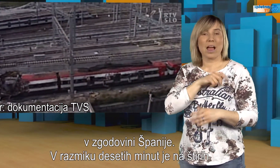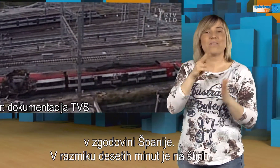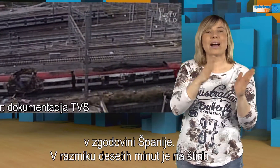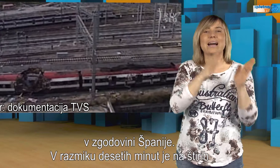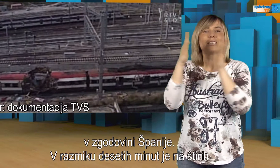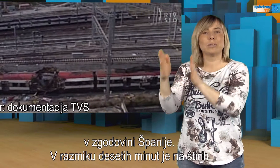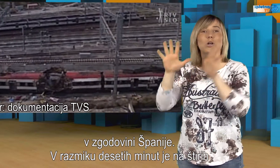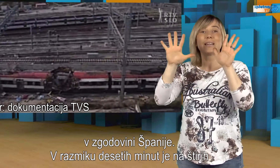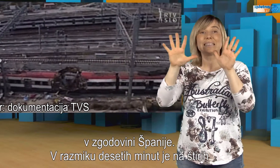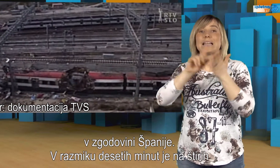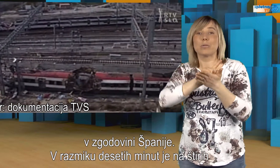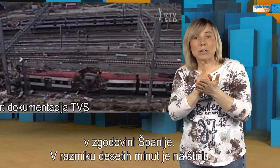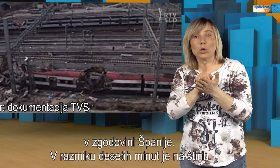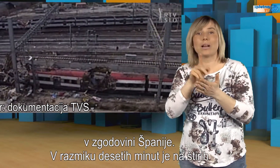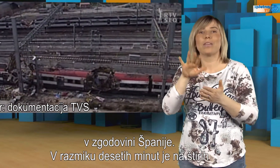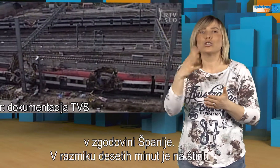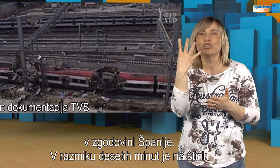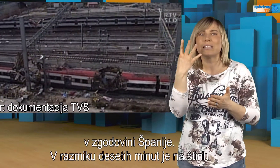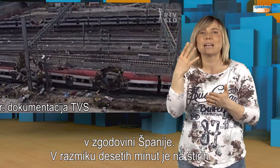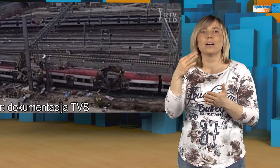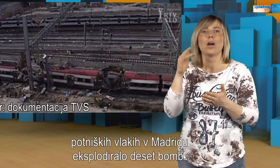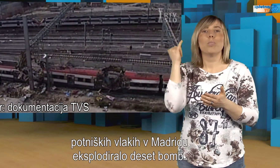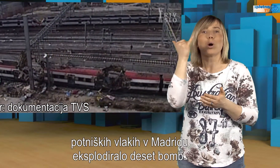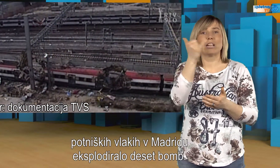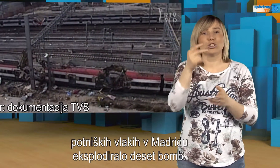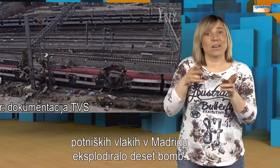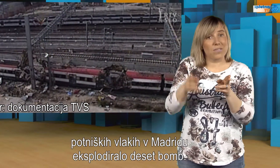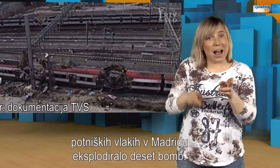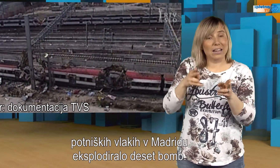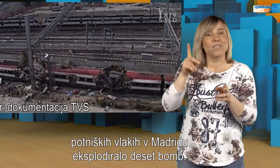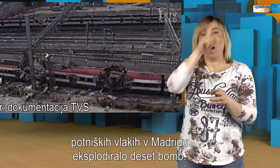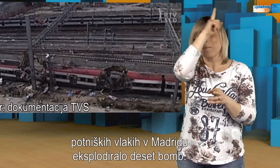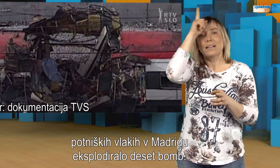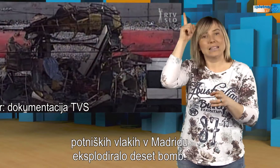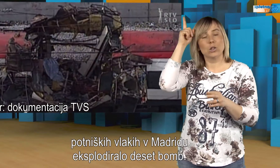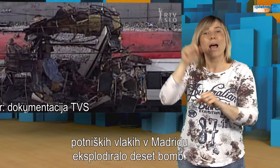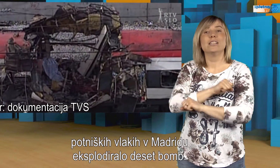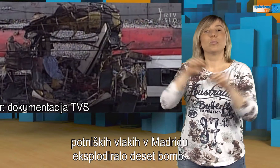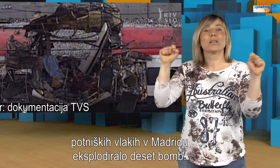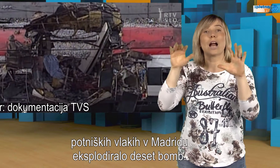V razmiku desetih minut je na štirih potniških vlakih v Madridu eksplodiralo deset bomb.